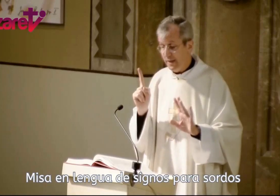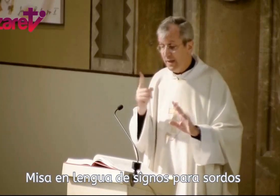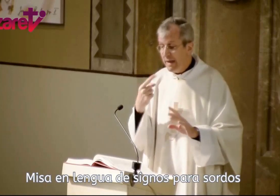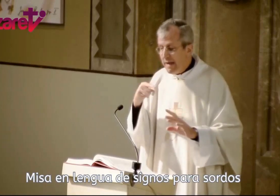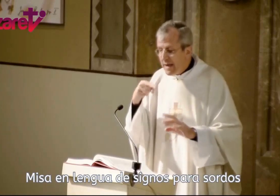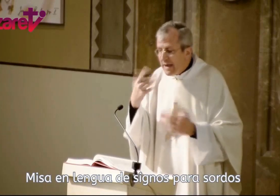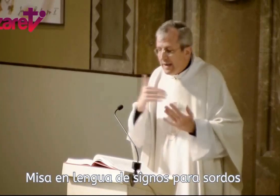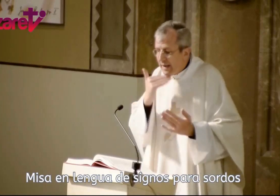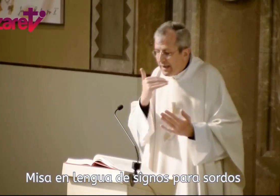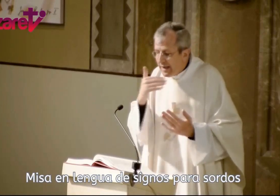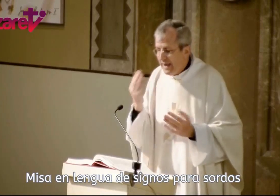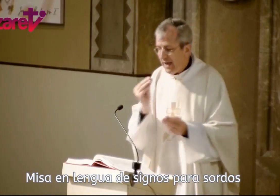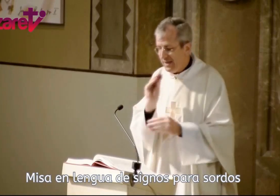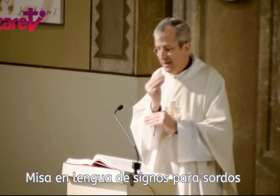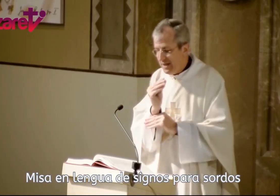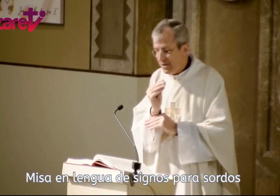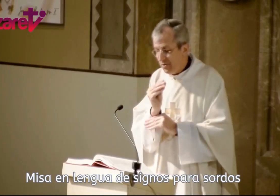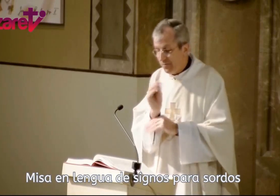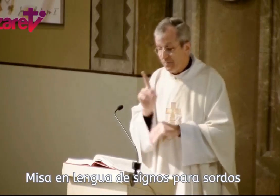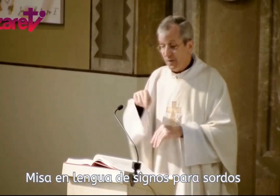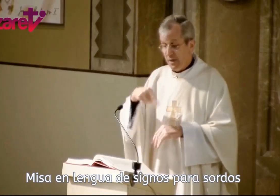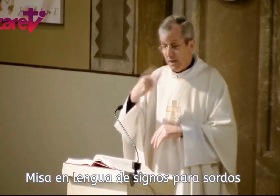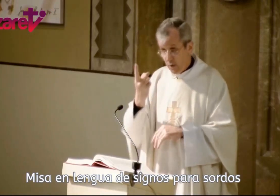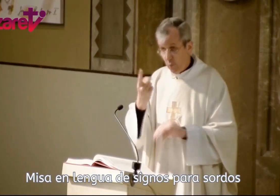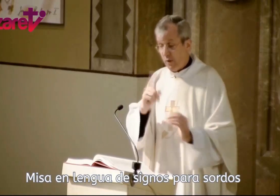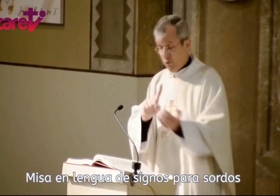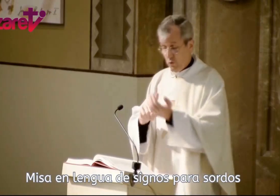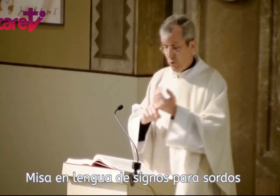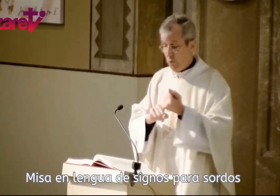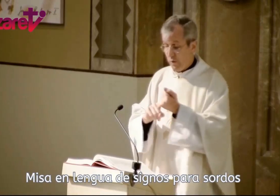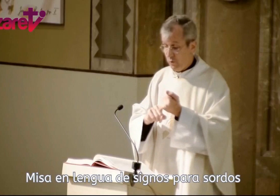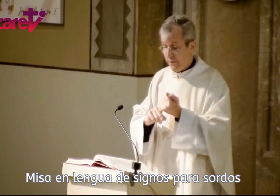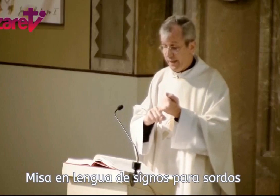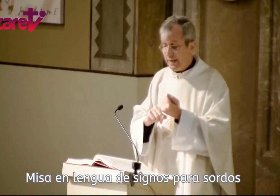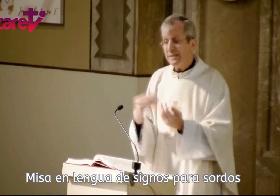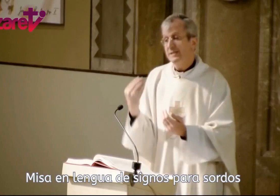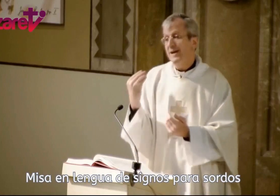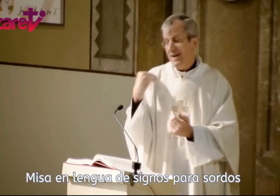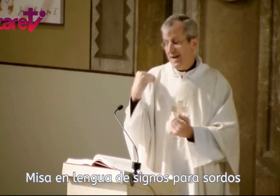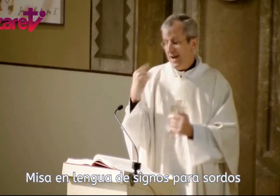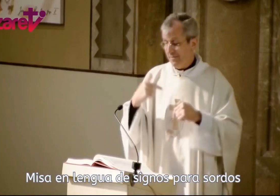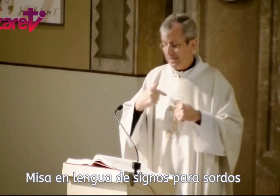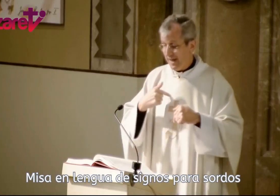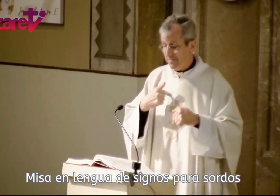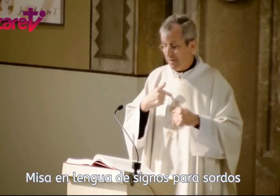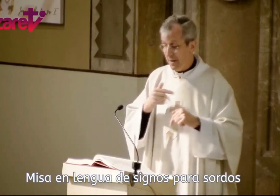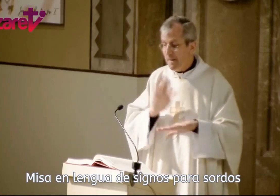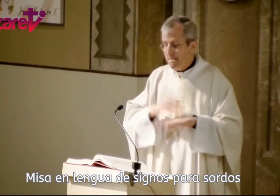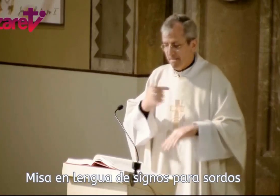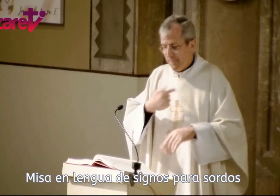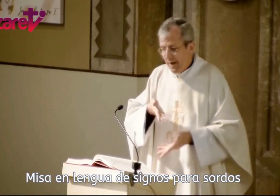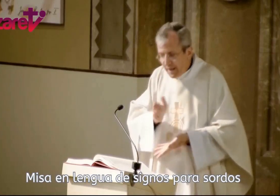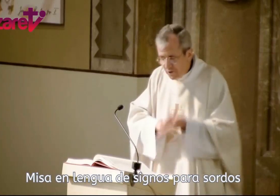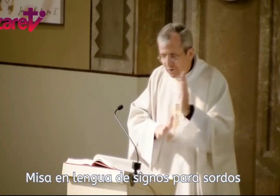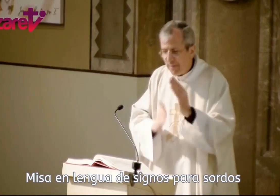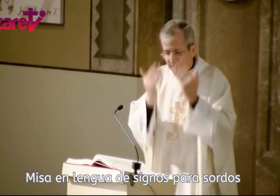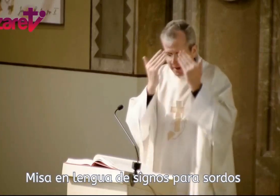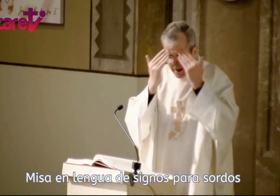qué hay del niño y cuando lo encontréis avisadme para ir yo también